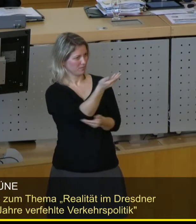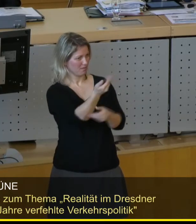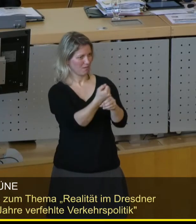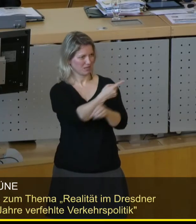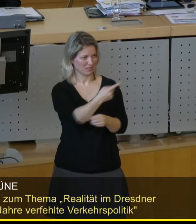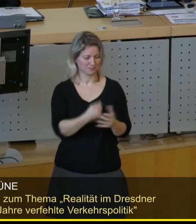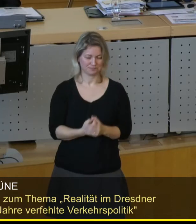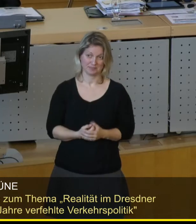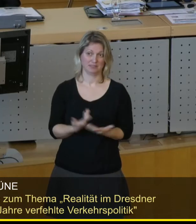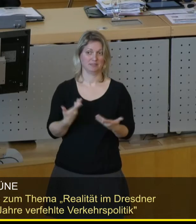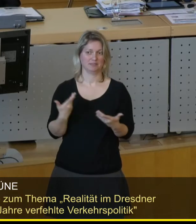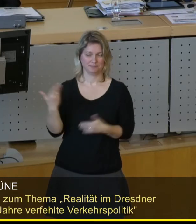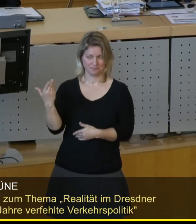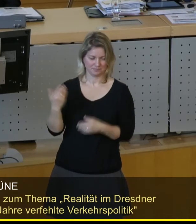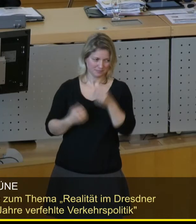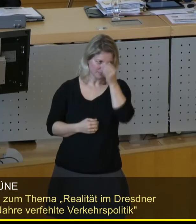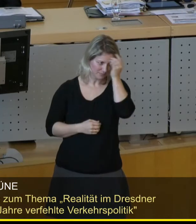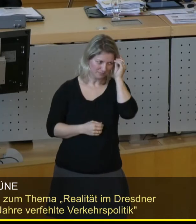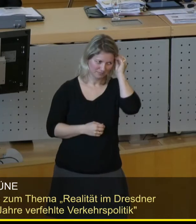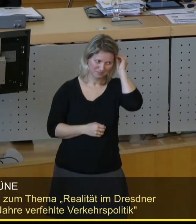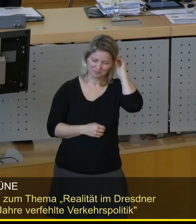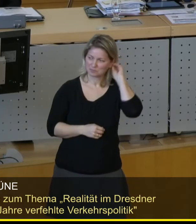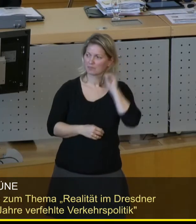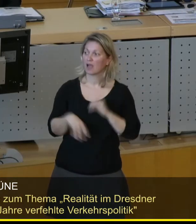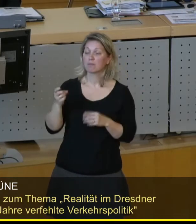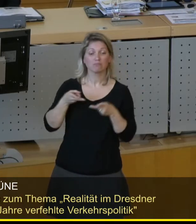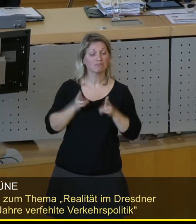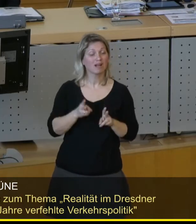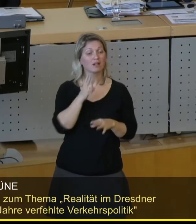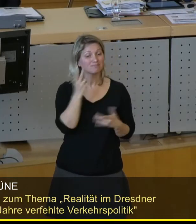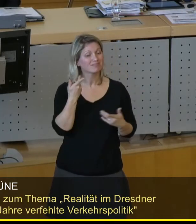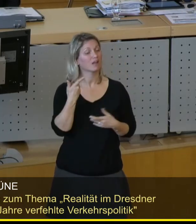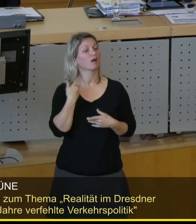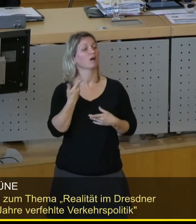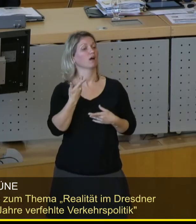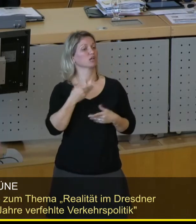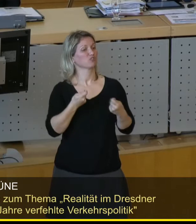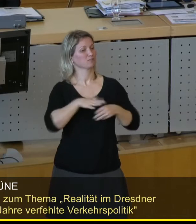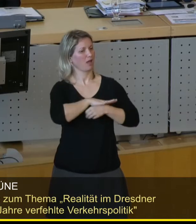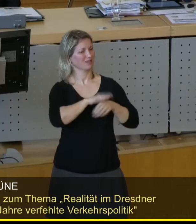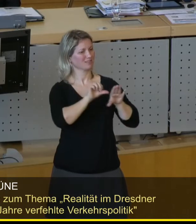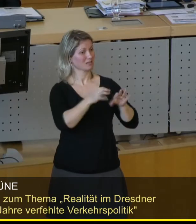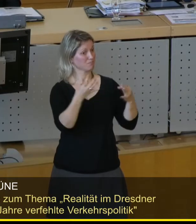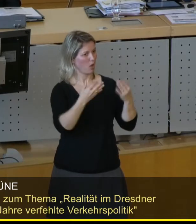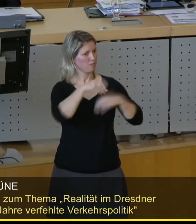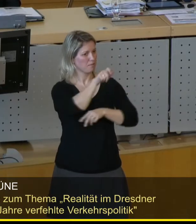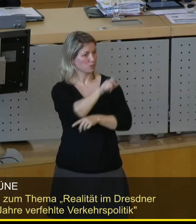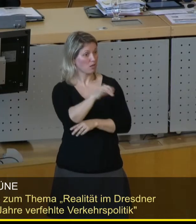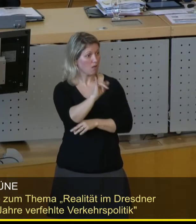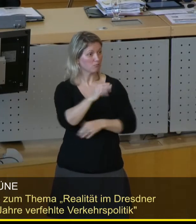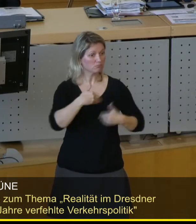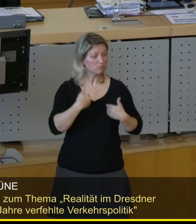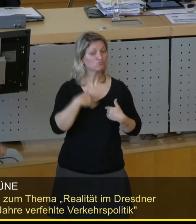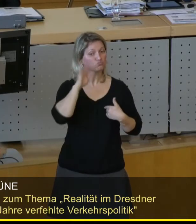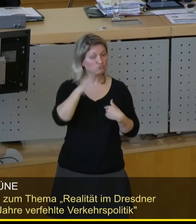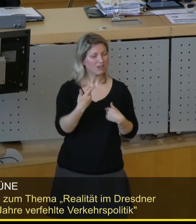Herr Zastrow. Wo Sie recht haben, es braucht Personal im GB6. Da würde ich mich freuen, wenn die Verwaltung gemeinsam mit dem